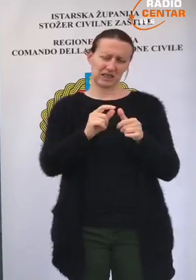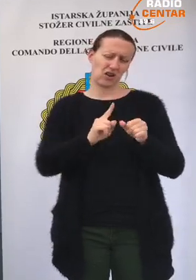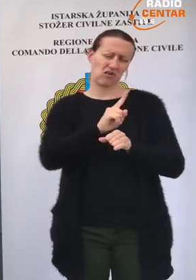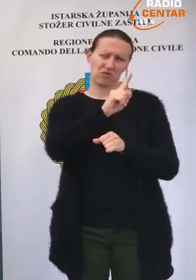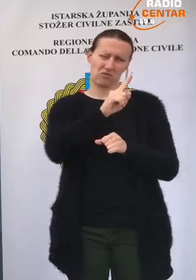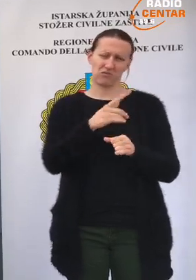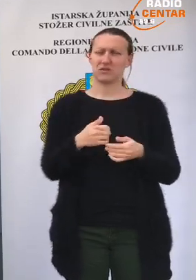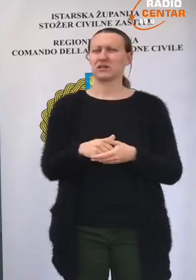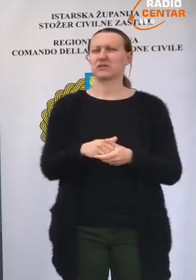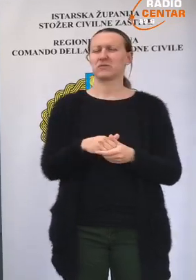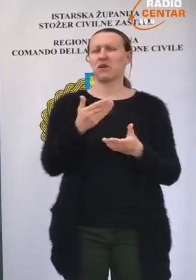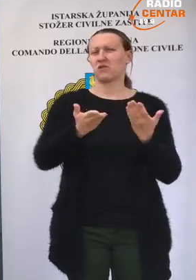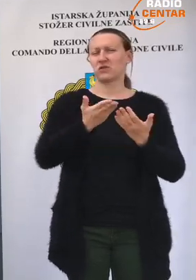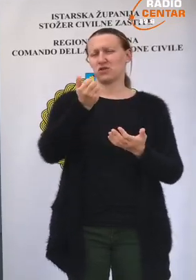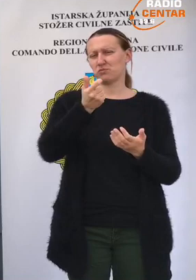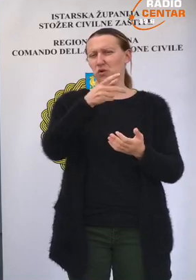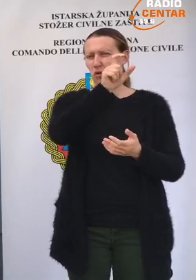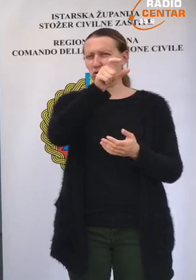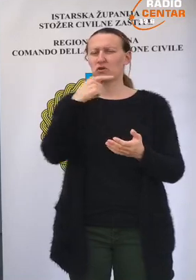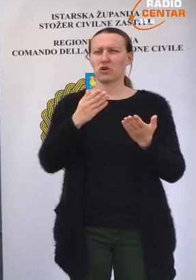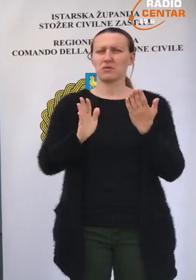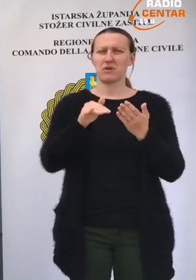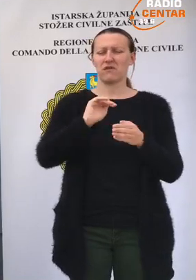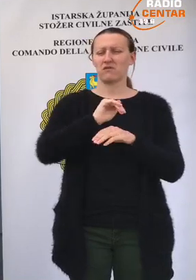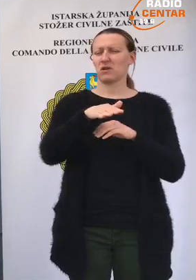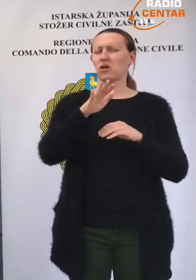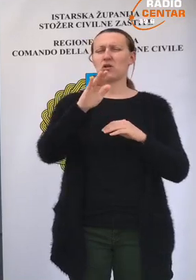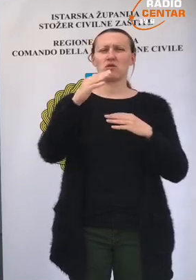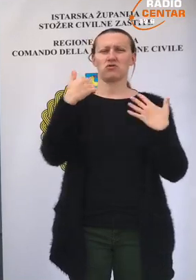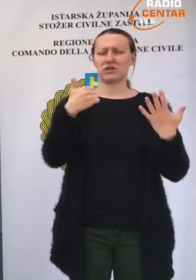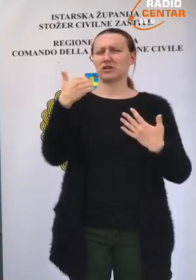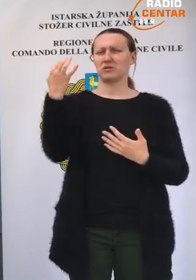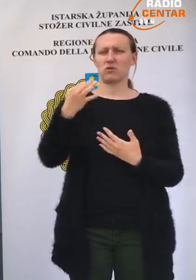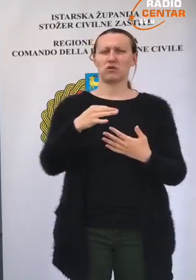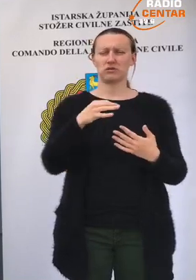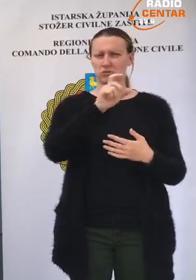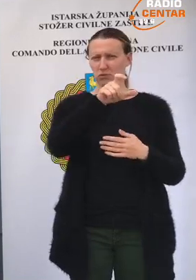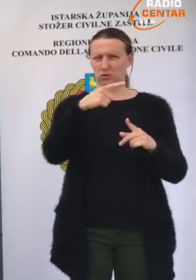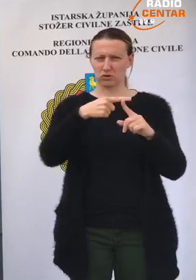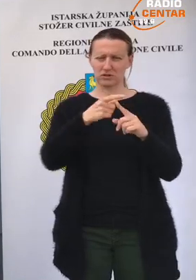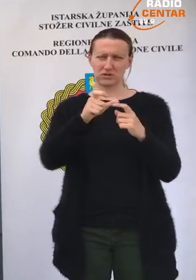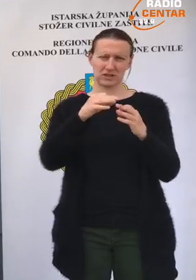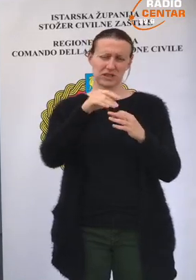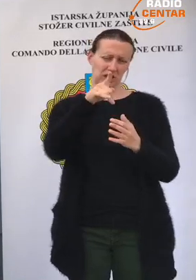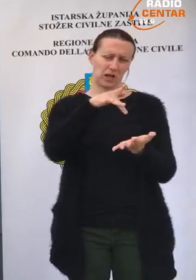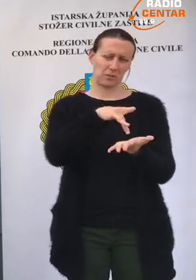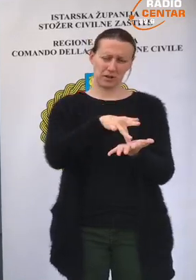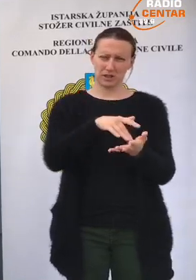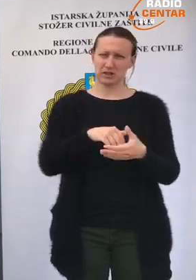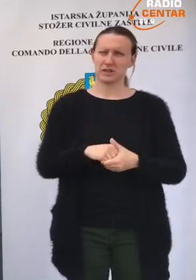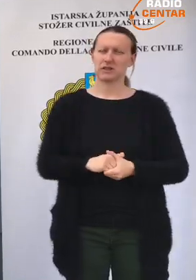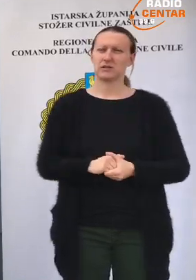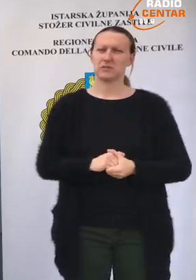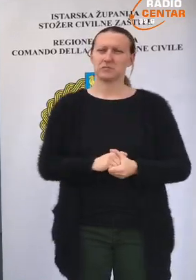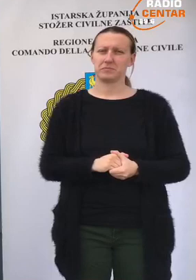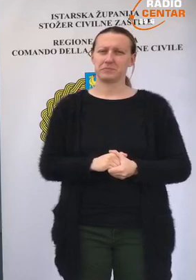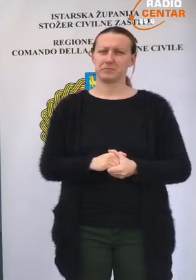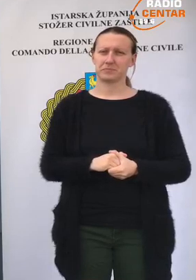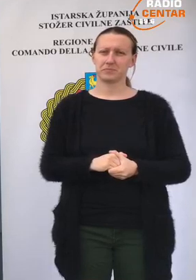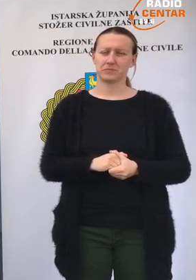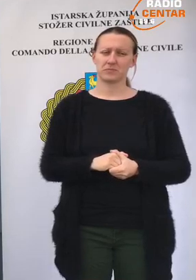kao većina osoba koji dozije više od 60% COVID-pozitivnih osoba su sa tog našeg područja.